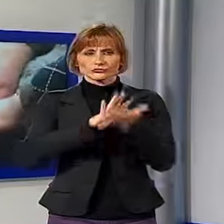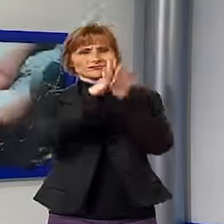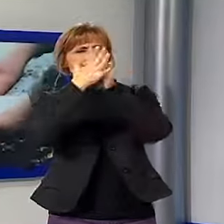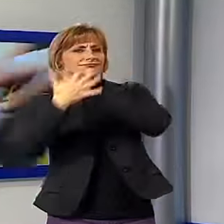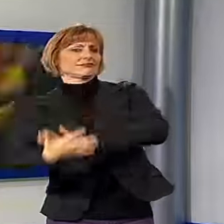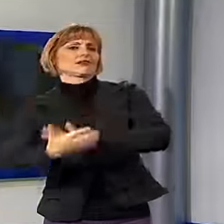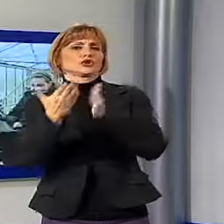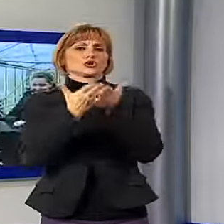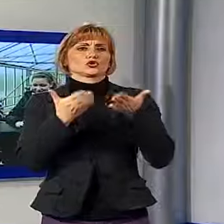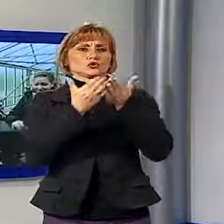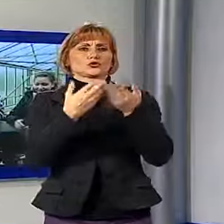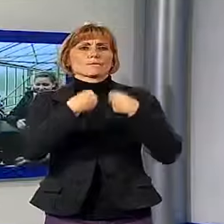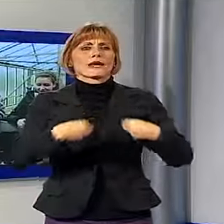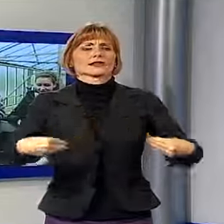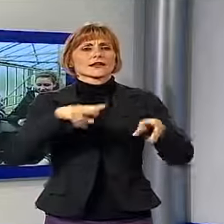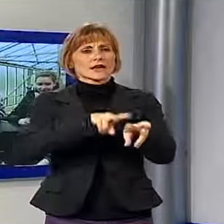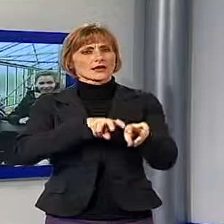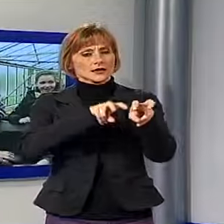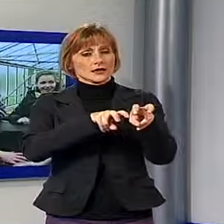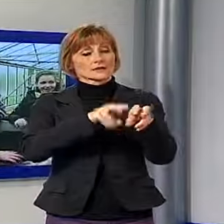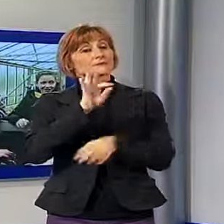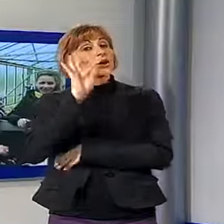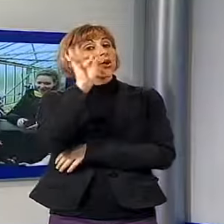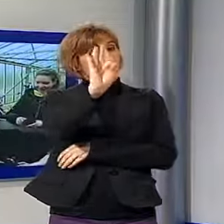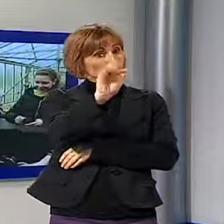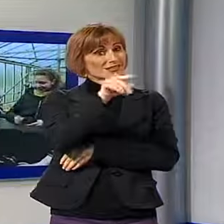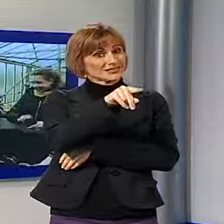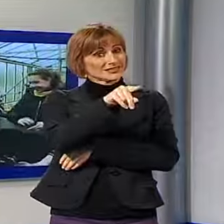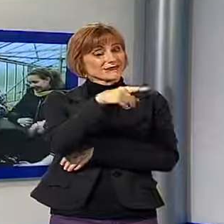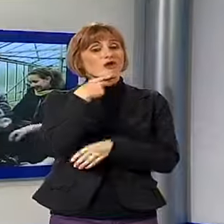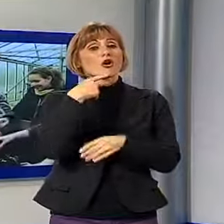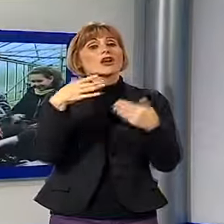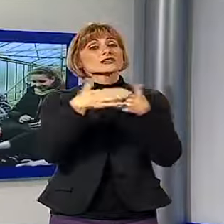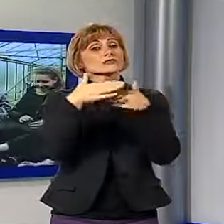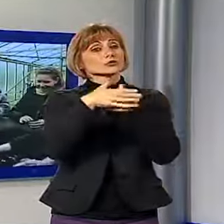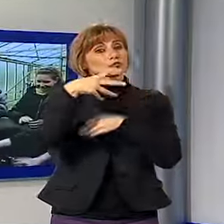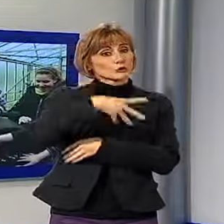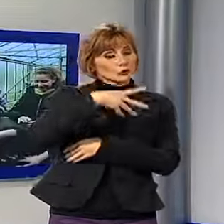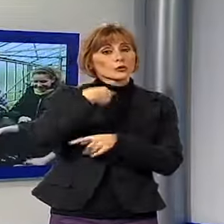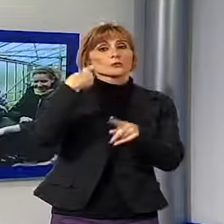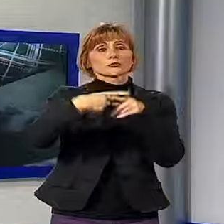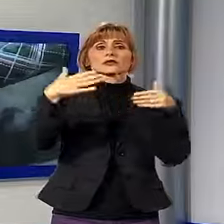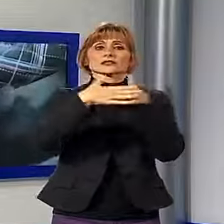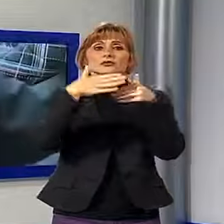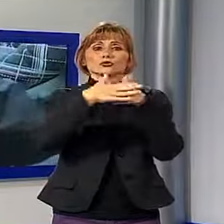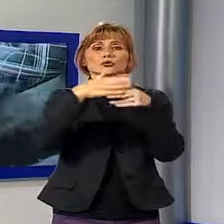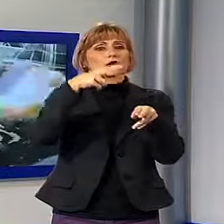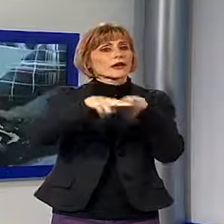delle materie agrarie, un obiettivo che l'Istituto Busdraghi di Mutigliano e l'Istituto Nazionale di Economia Agraria intendono